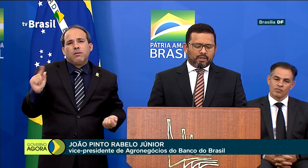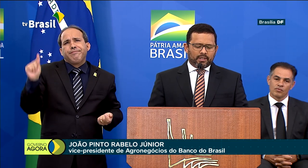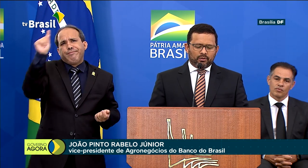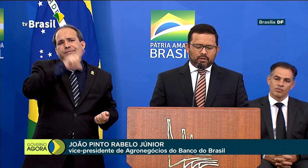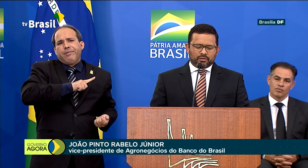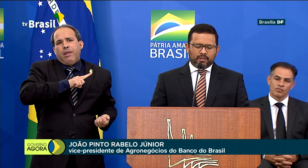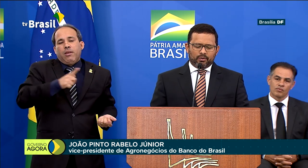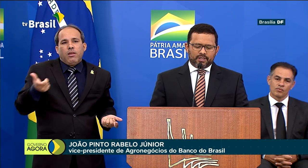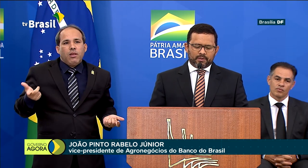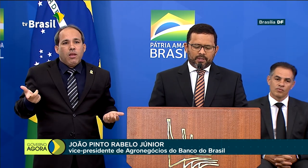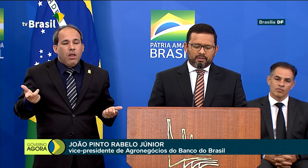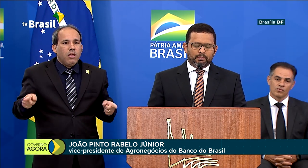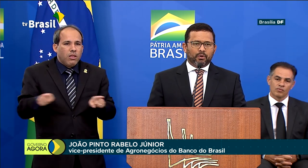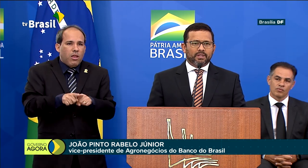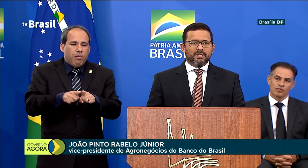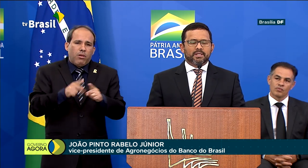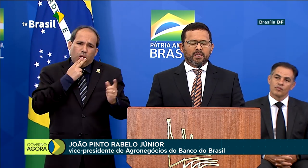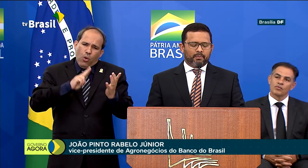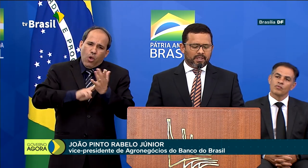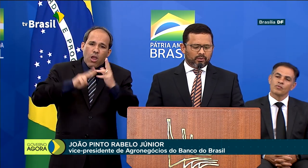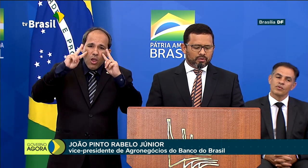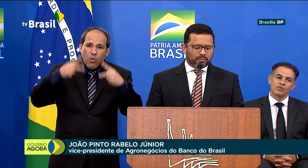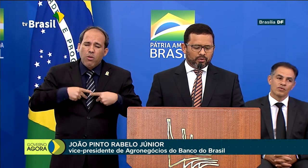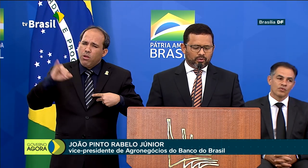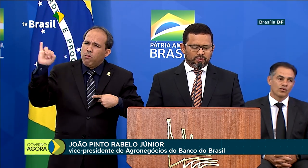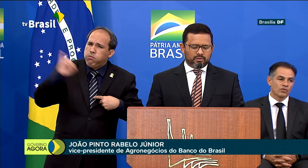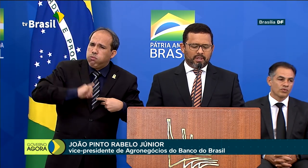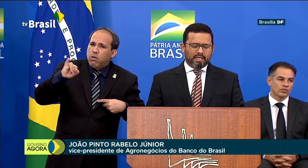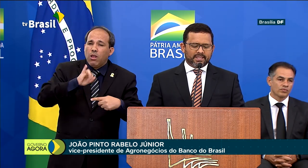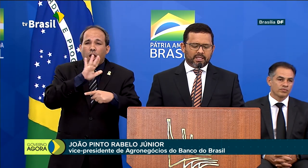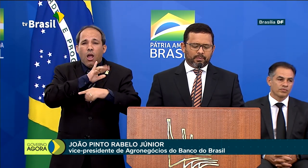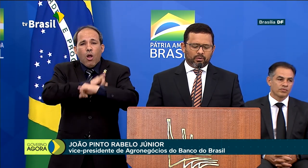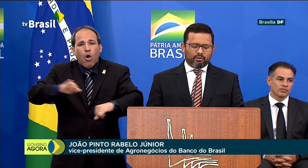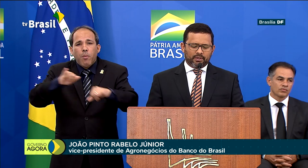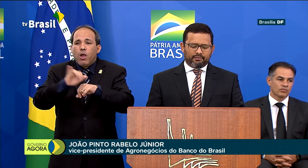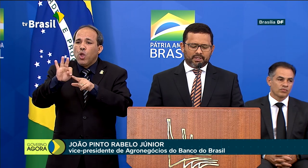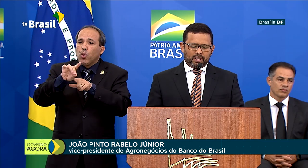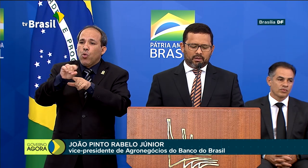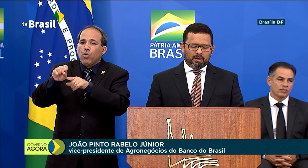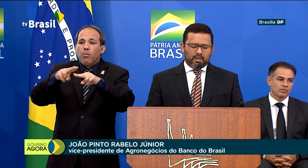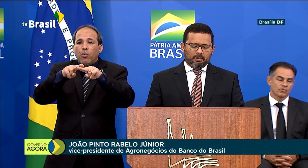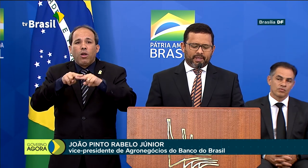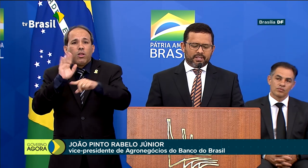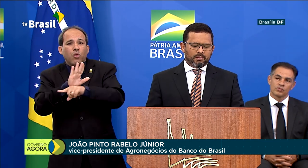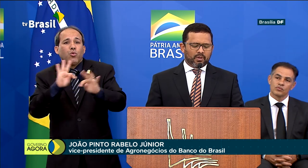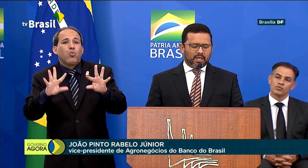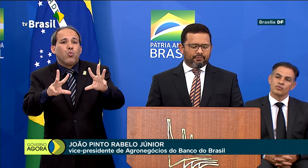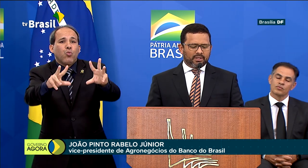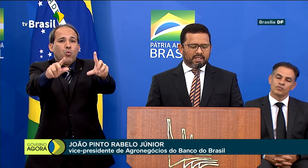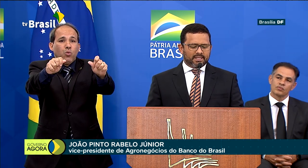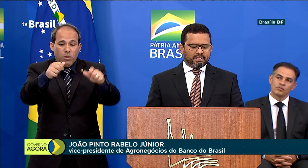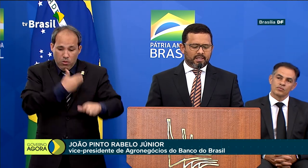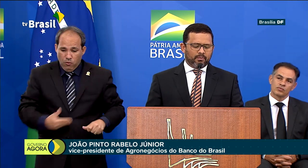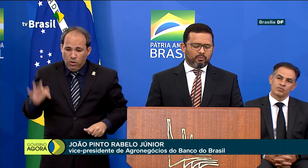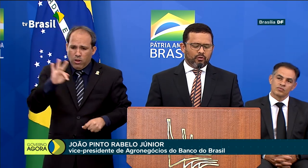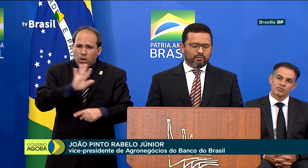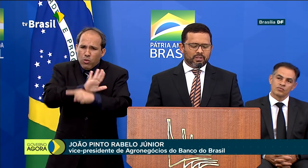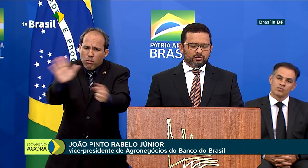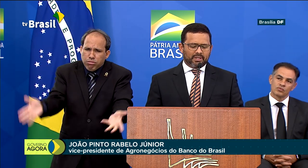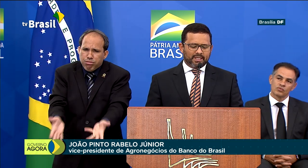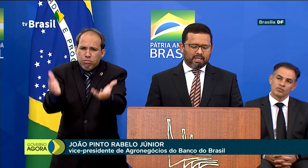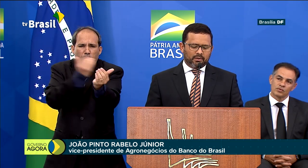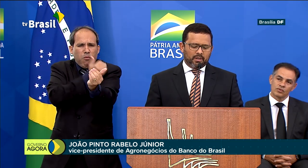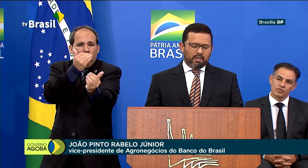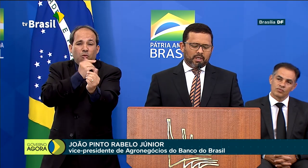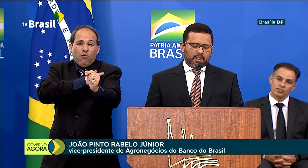Registro aqui o nosso reconhecimento da importância da campanha Todos por Todos, realizada pelo governo federal, para estimular e fortalecer o